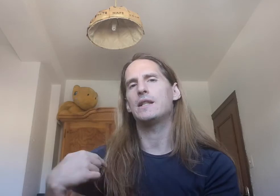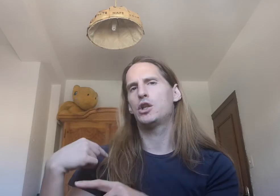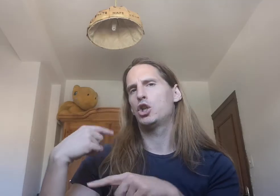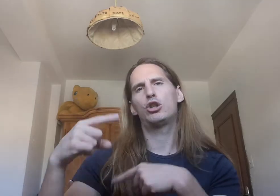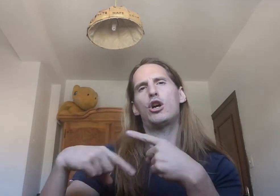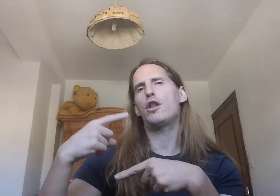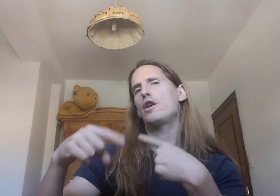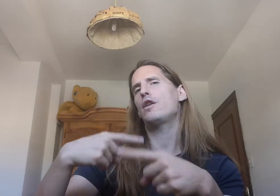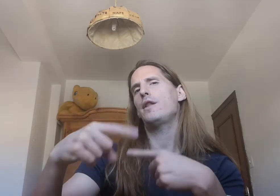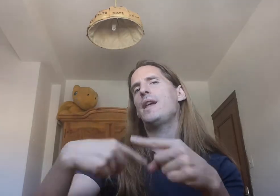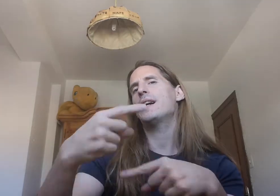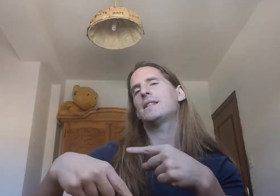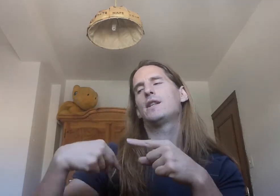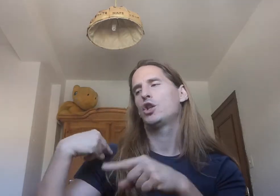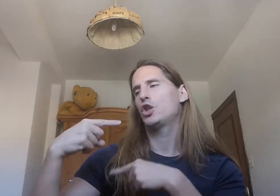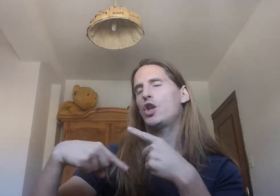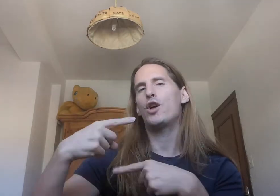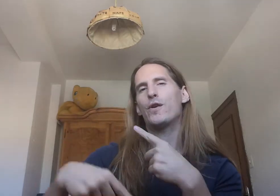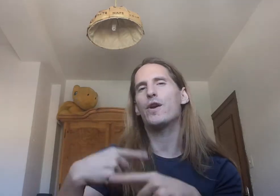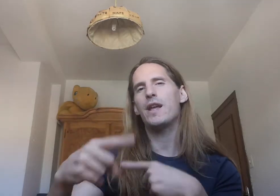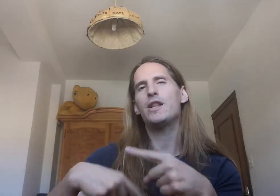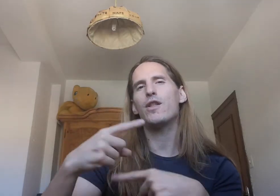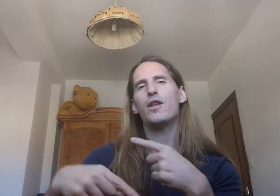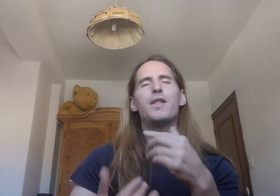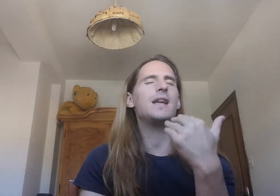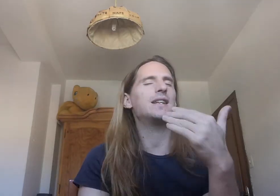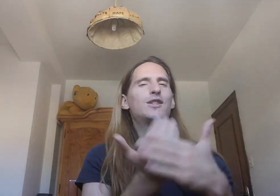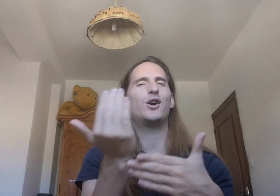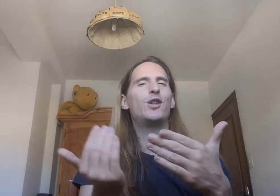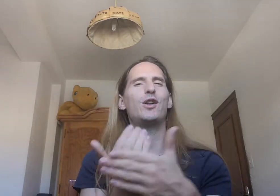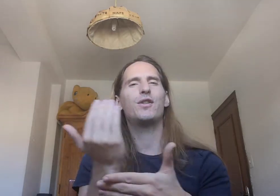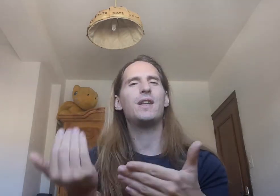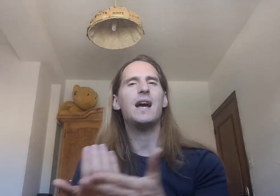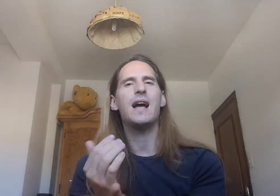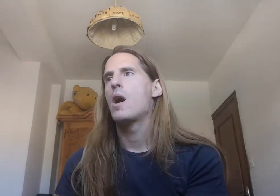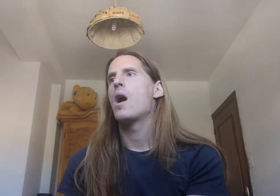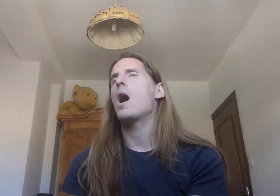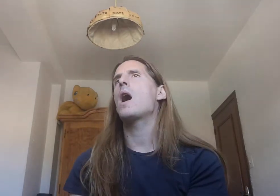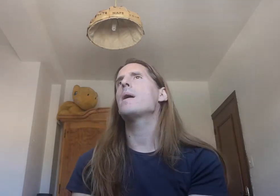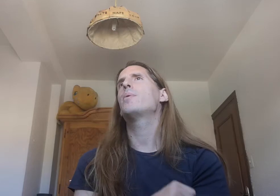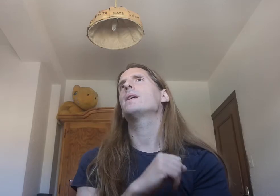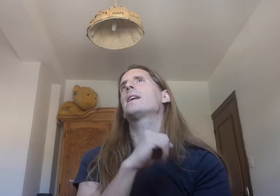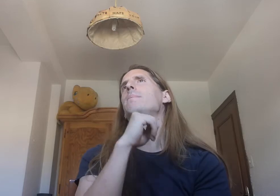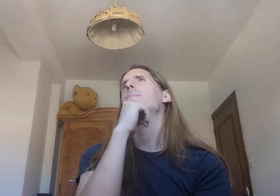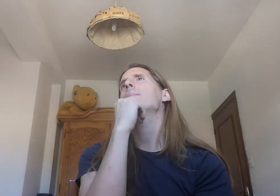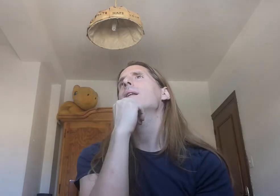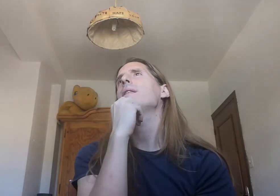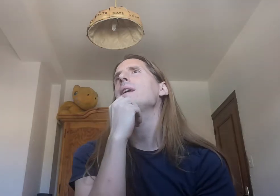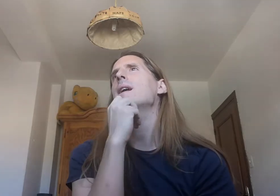todos los días dos días otro día todos los los días a pues es que mi primer día